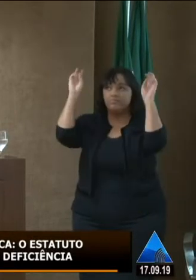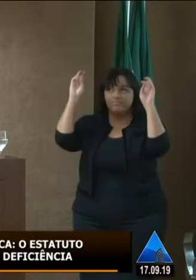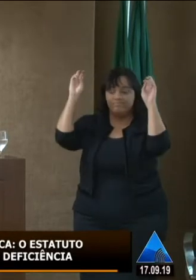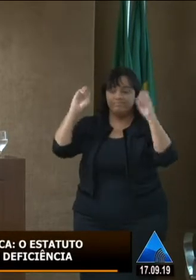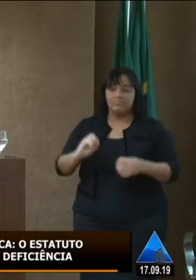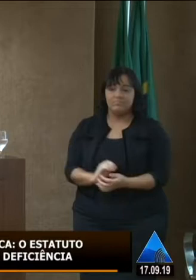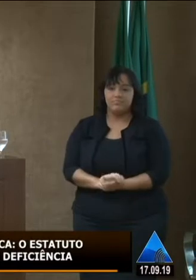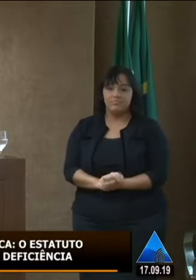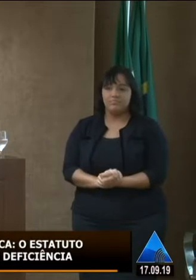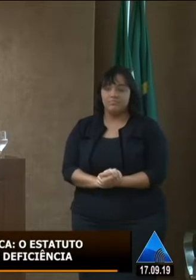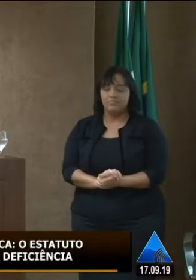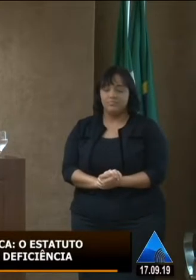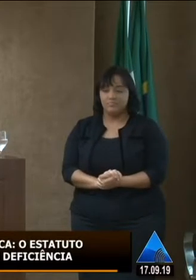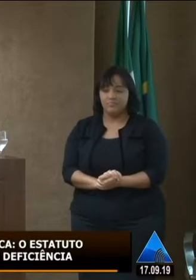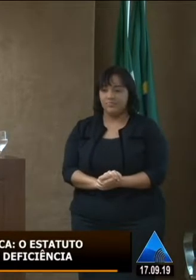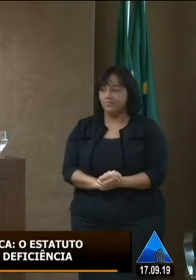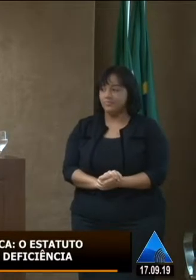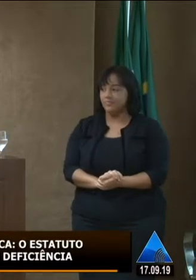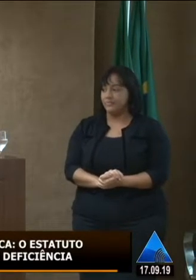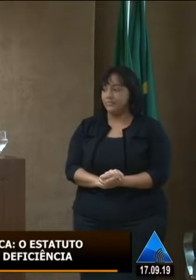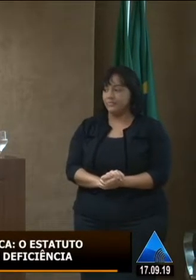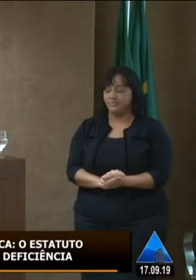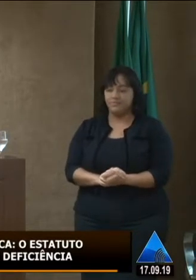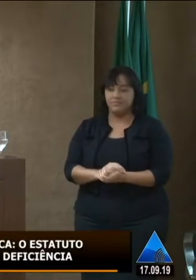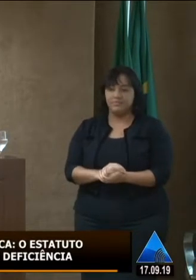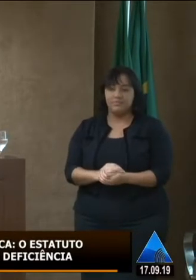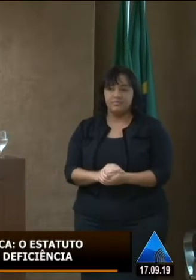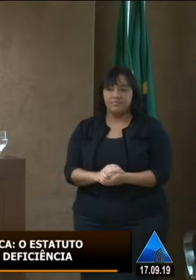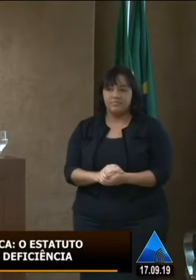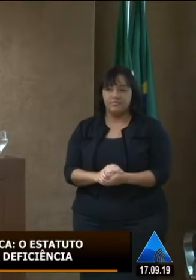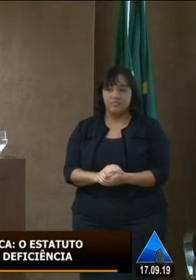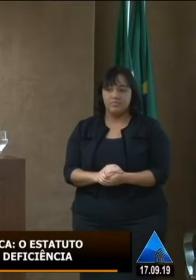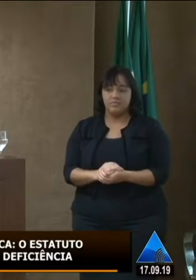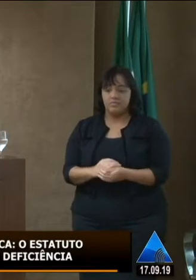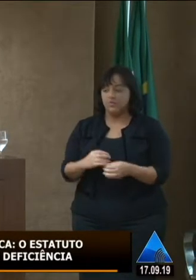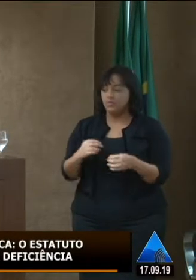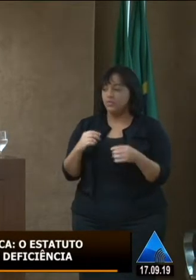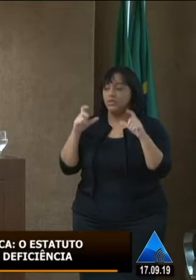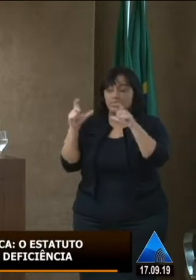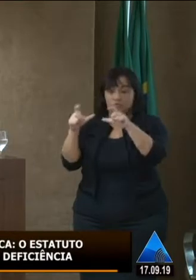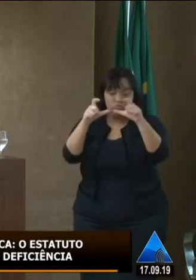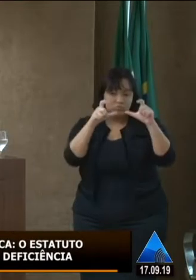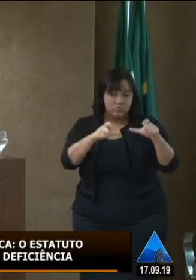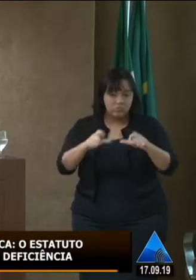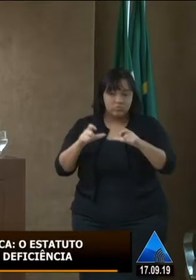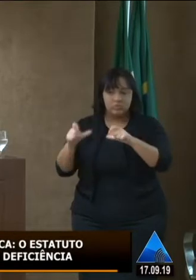nas instituições de ensino, nós temos, por exemplo, no IFRN,